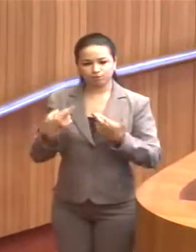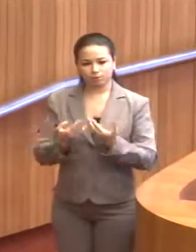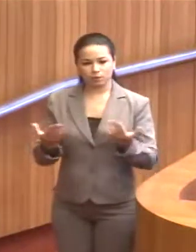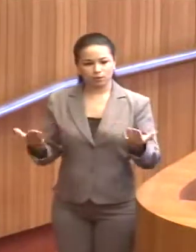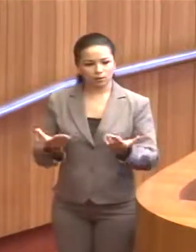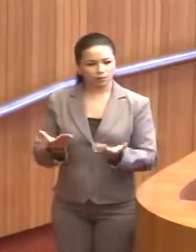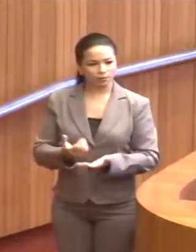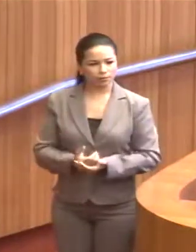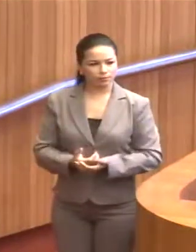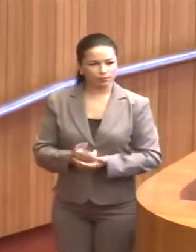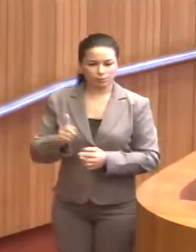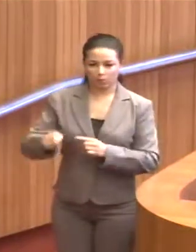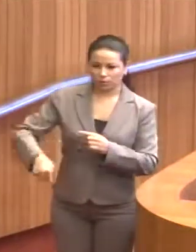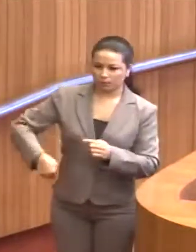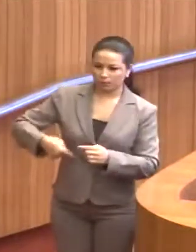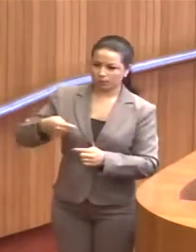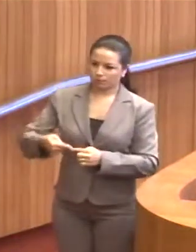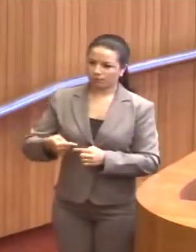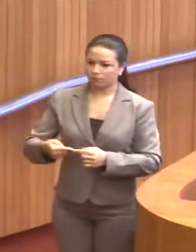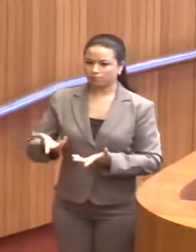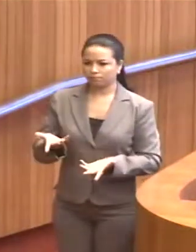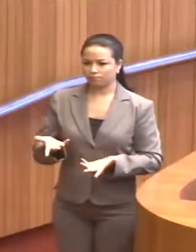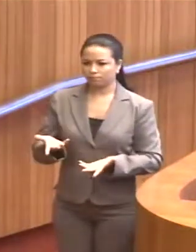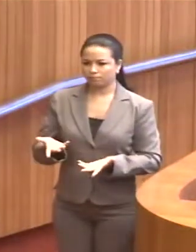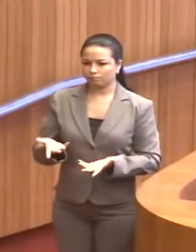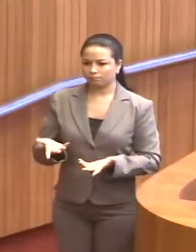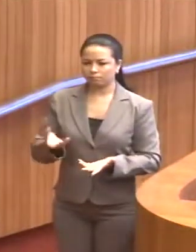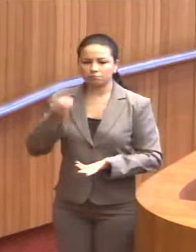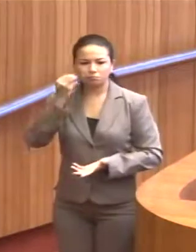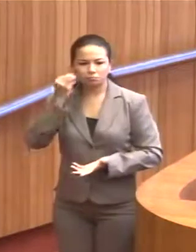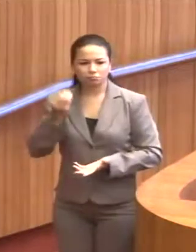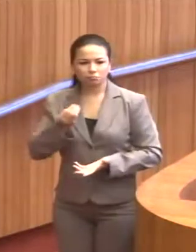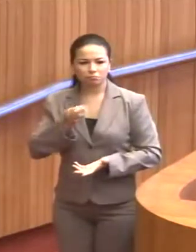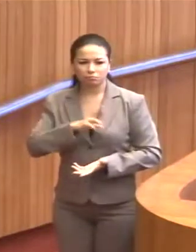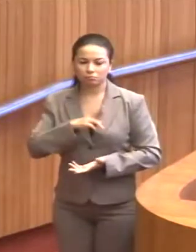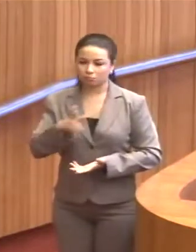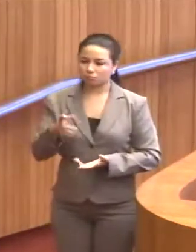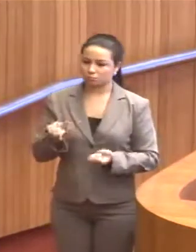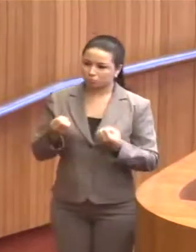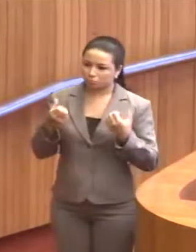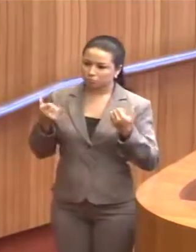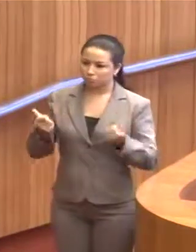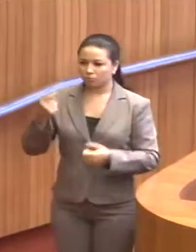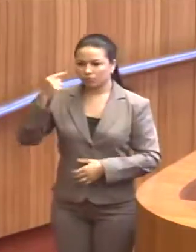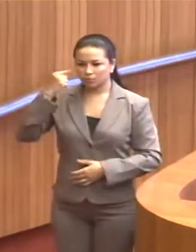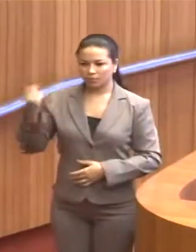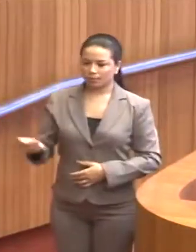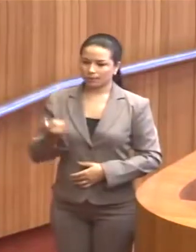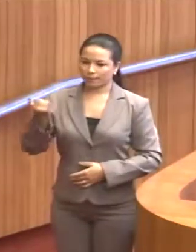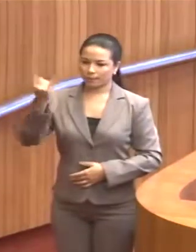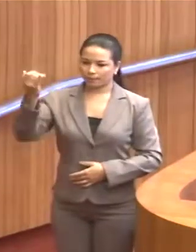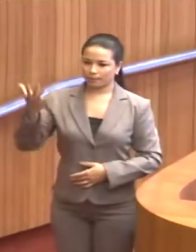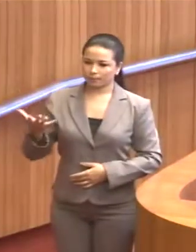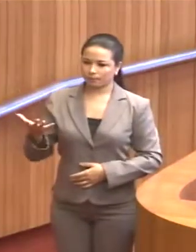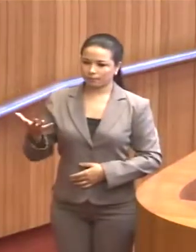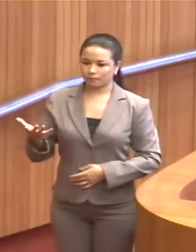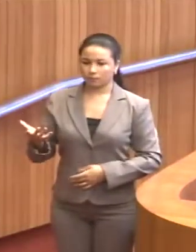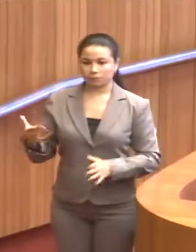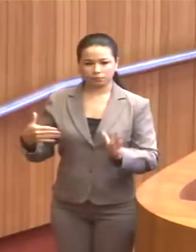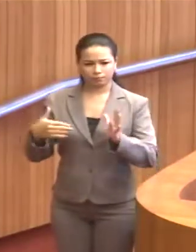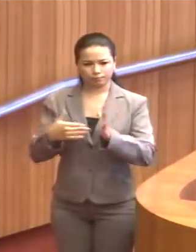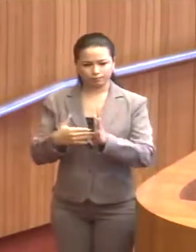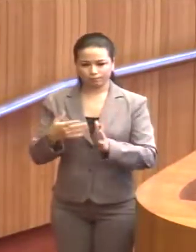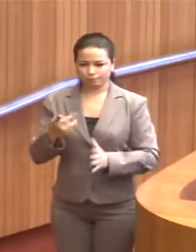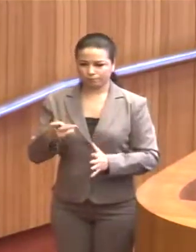e viéssemos a tentar encontrar uma saída plausível e ideias importantes para pôr fim